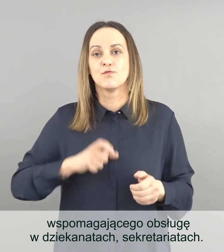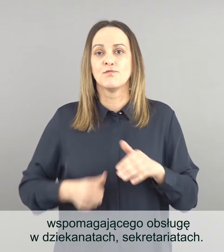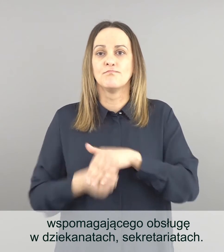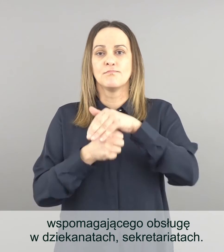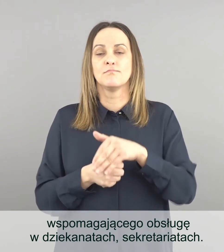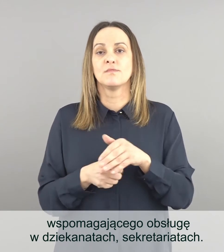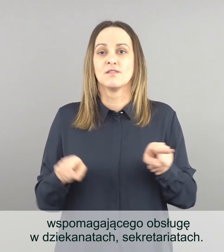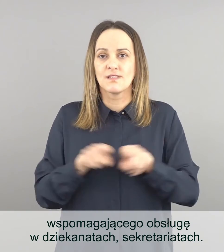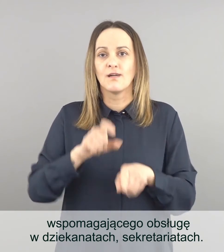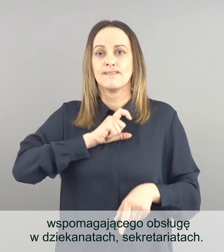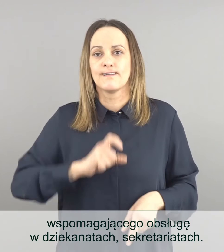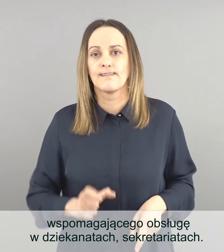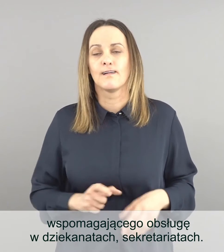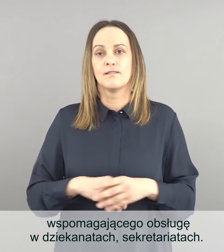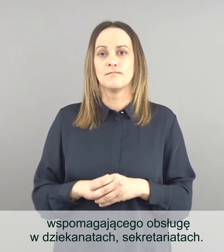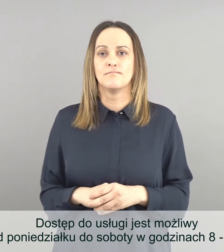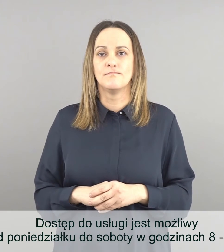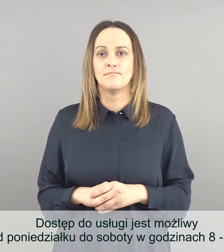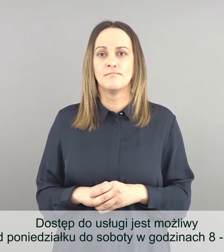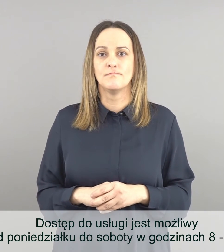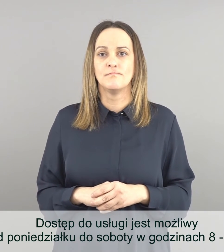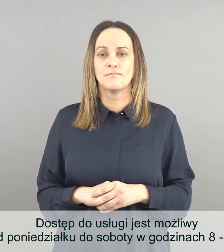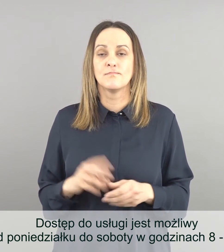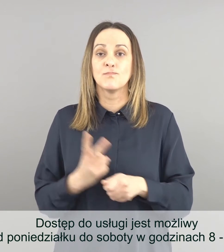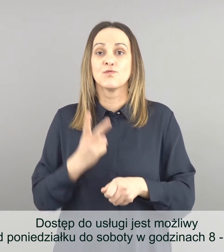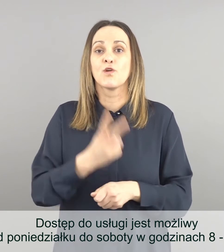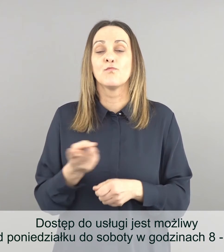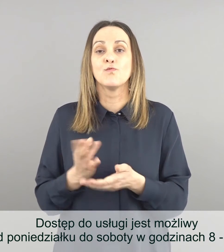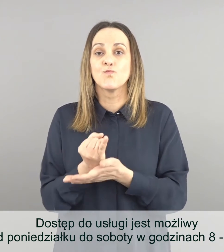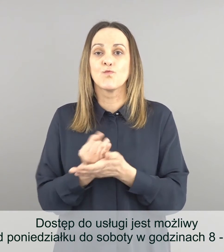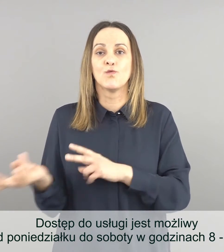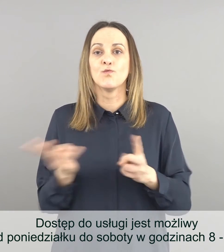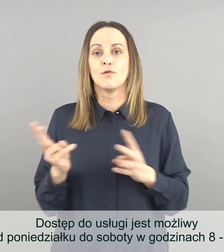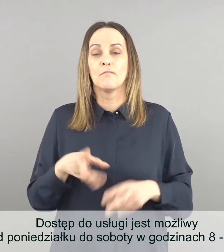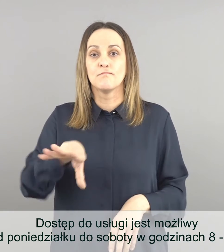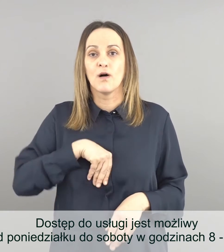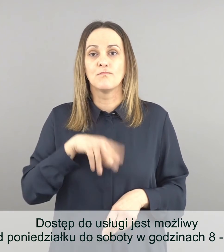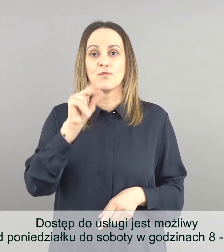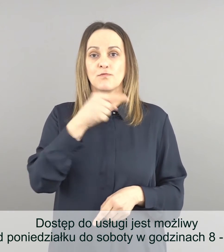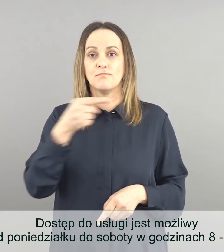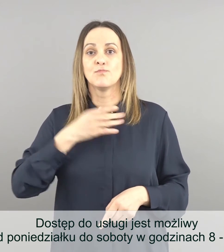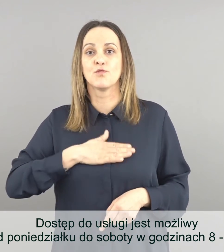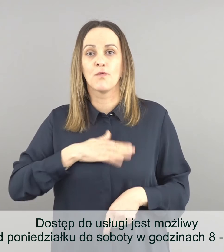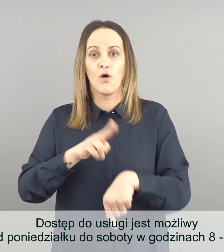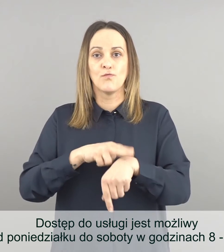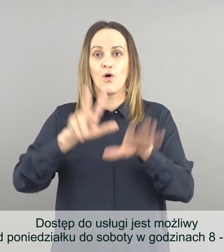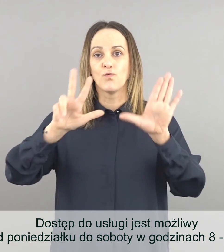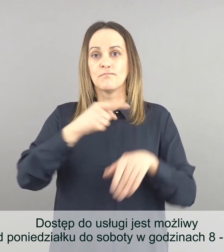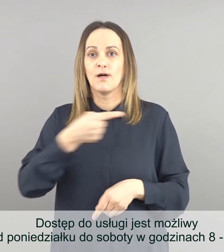obsługę w dziekanatach i sekretariatach. Dostęp do usługi jest możliwy od poniedziałku do soboty od